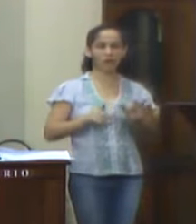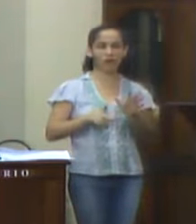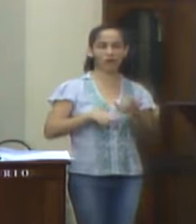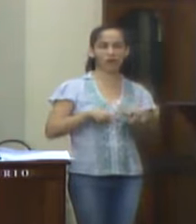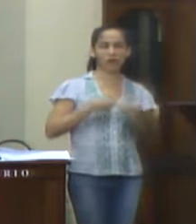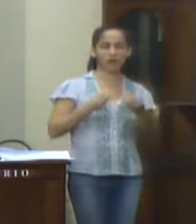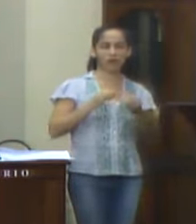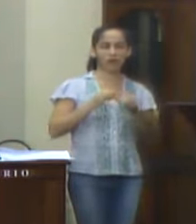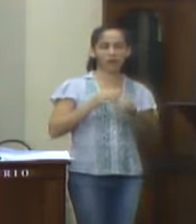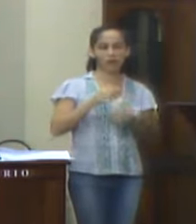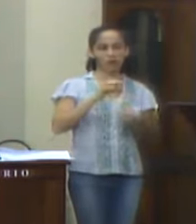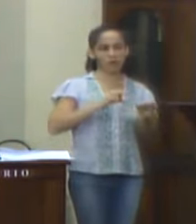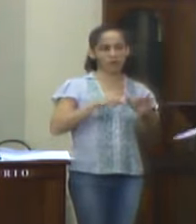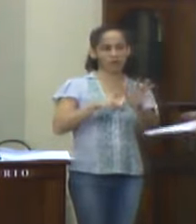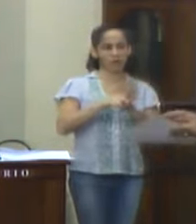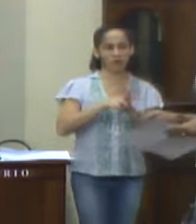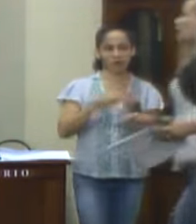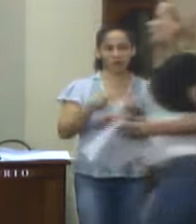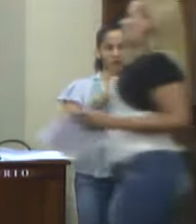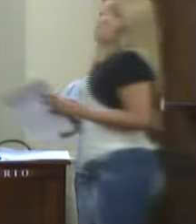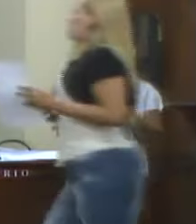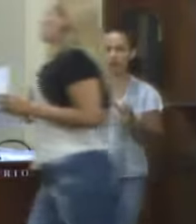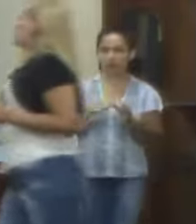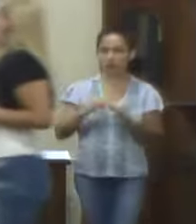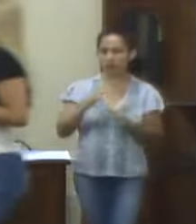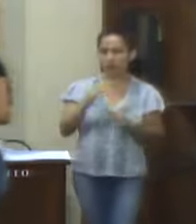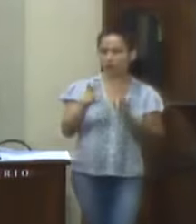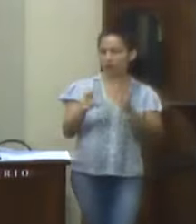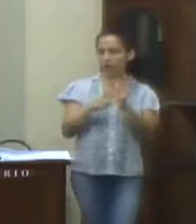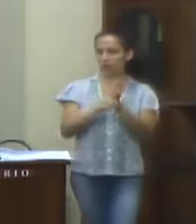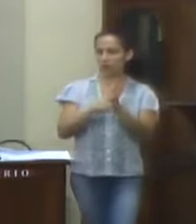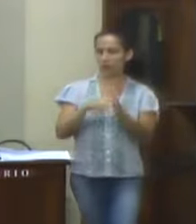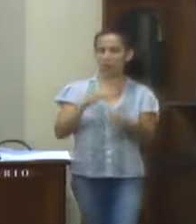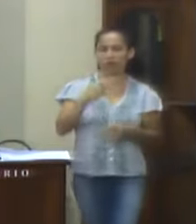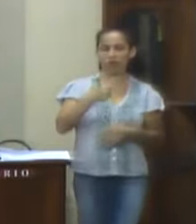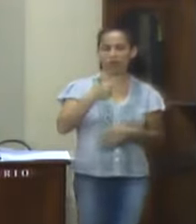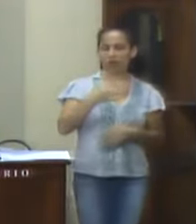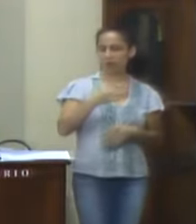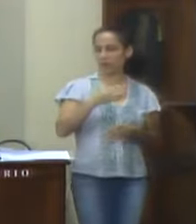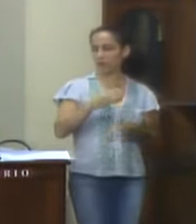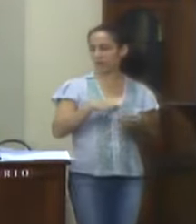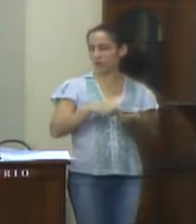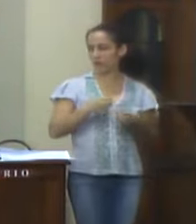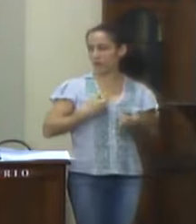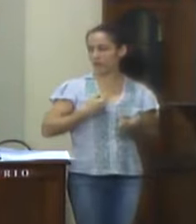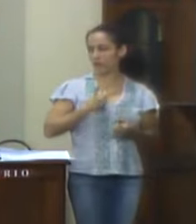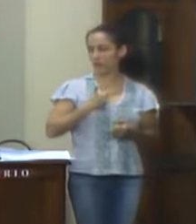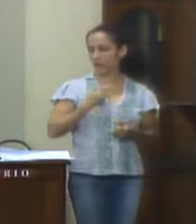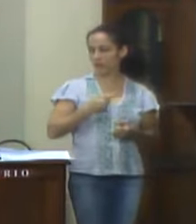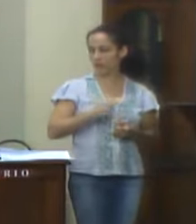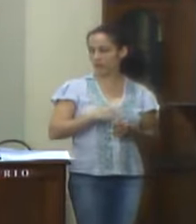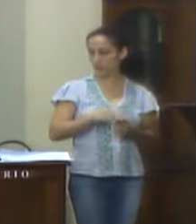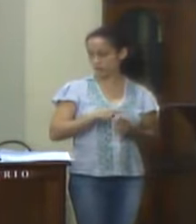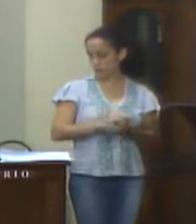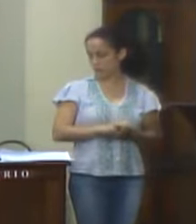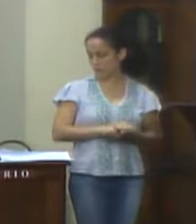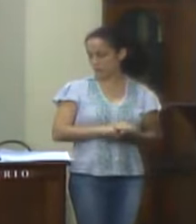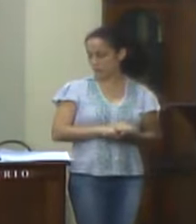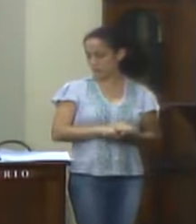orçamentária anual constantes à página 14 barra 26 deste processo. O seguinte item.